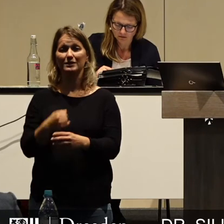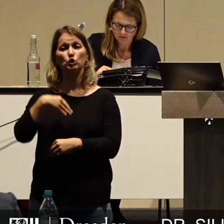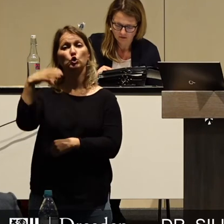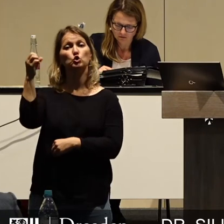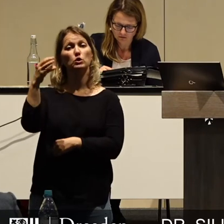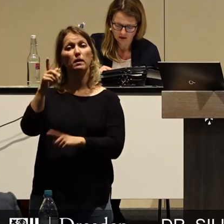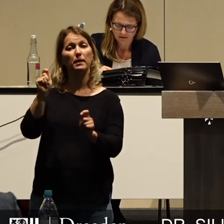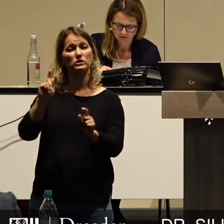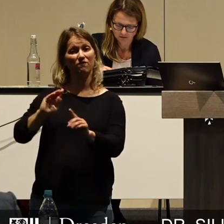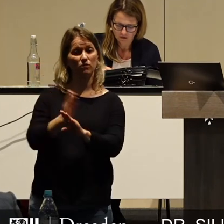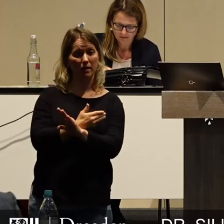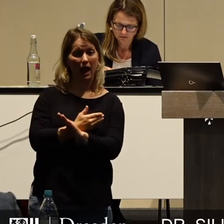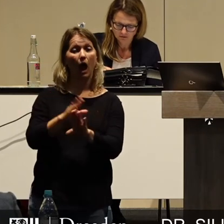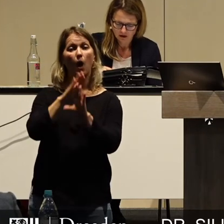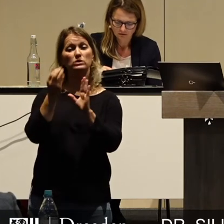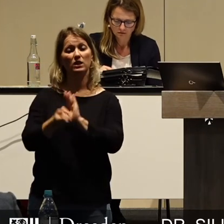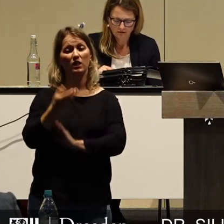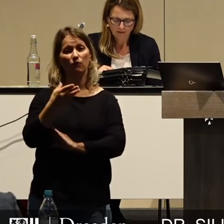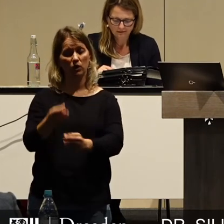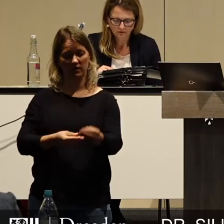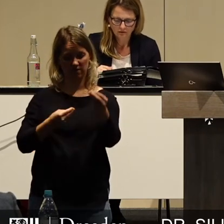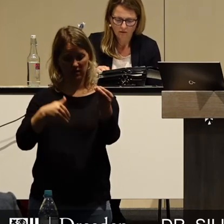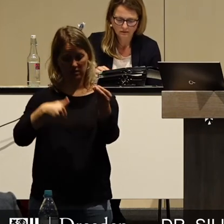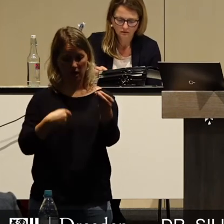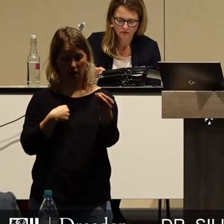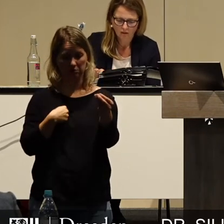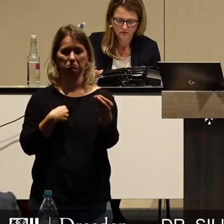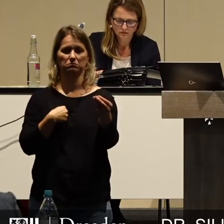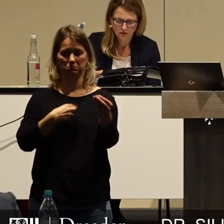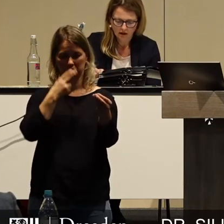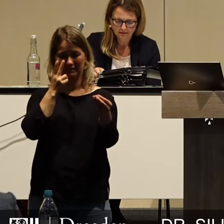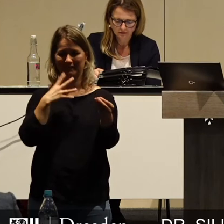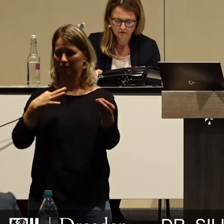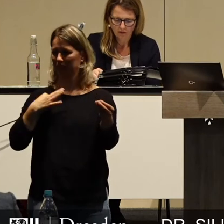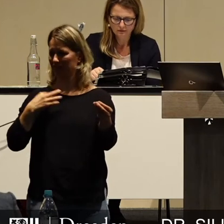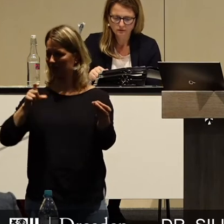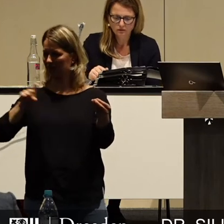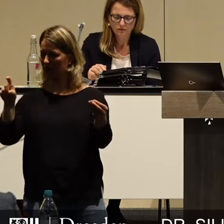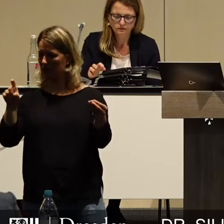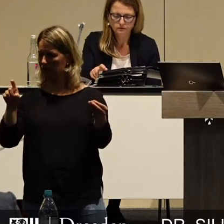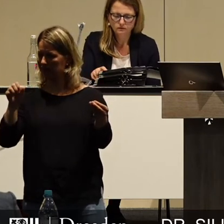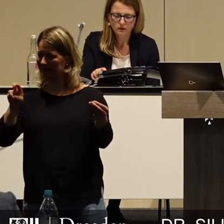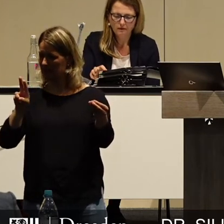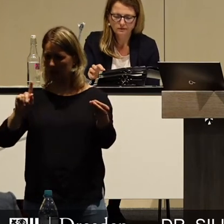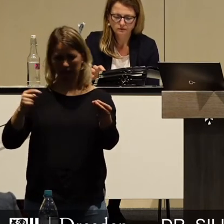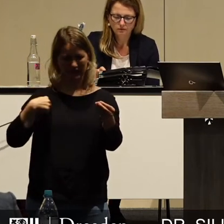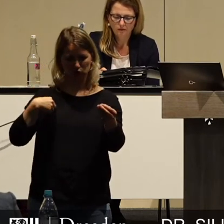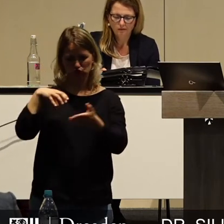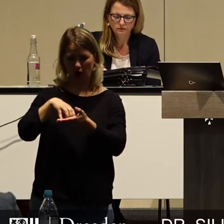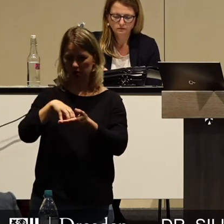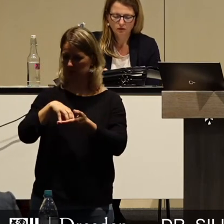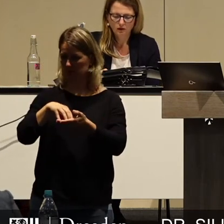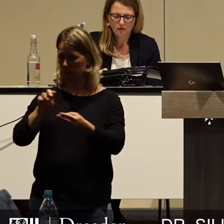Haushaltsentwurf auf den Tisch haben, müssen wir uns ehrlich fragen, was könnte ein privater Unternehmer genauso gut oder besser machen als die Stadt?